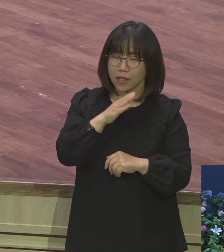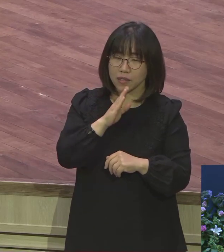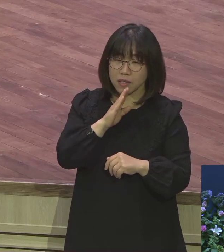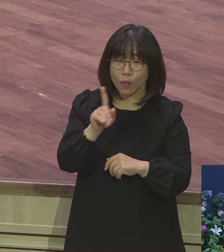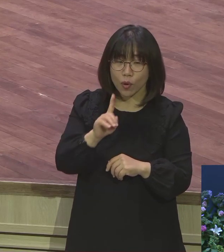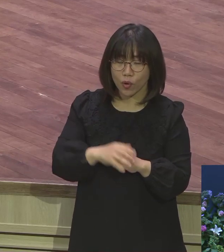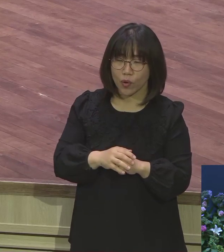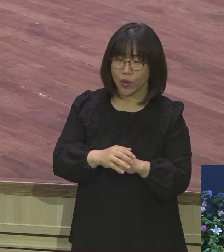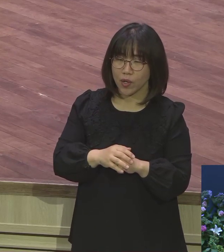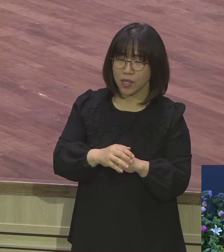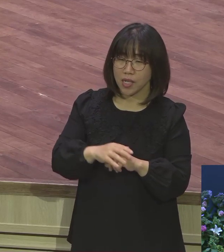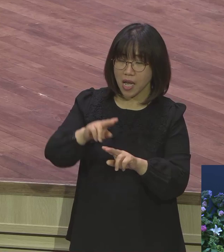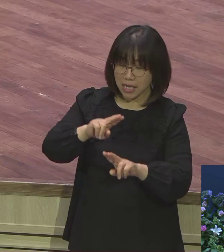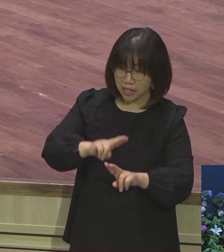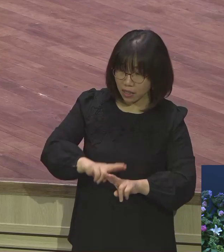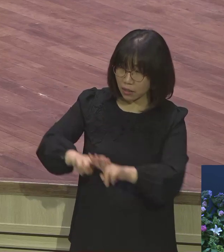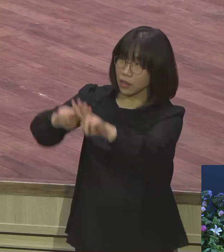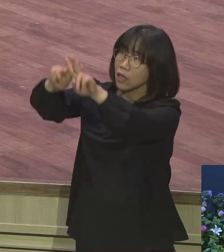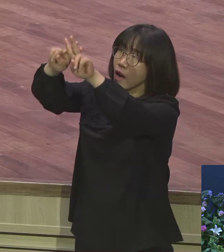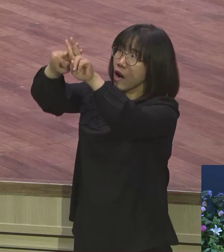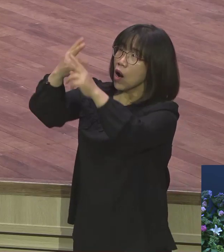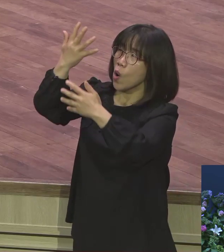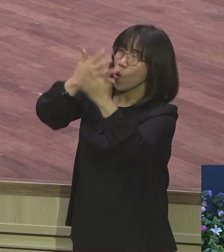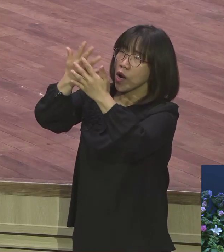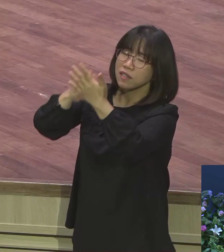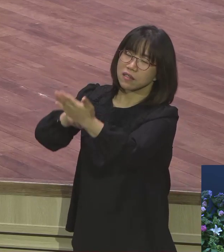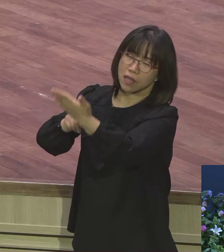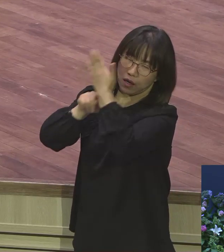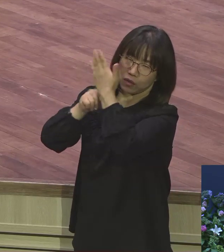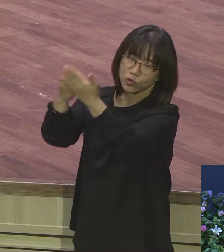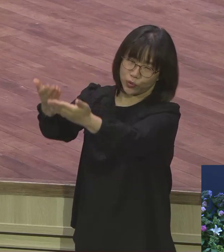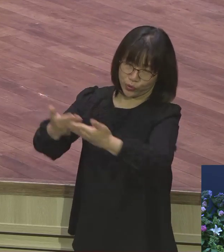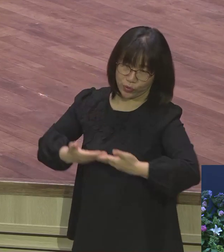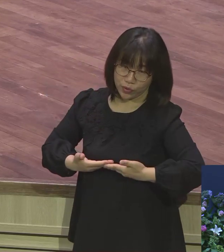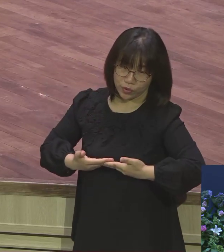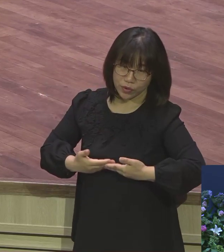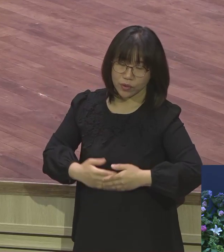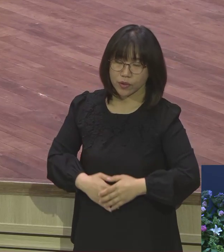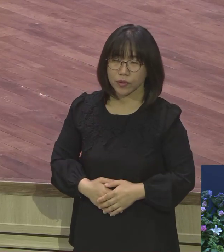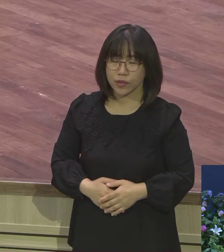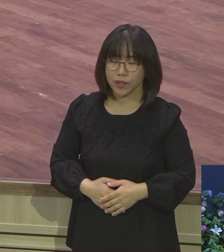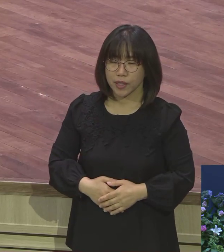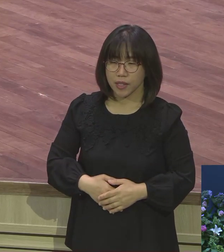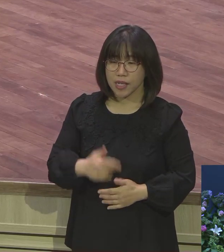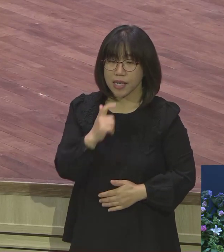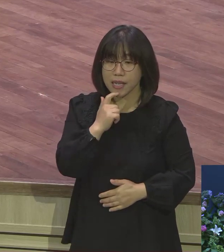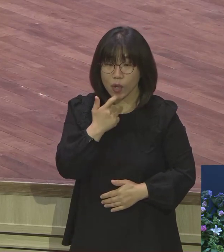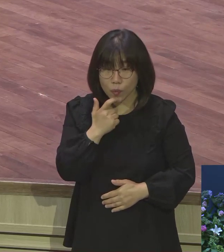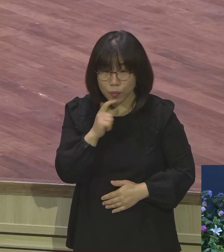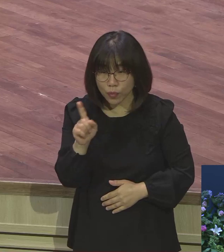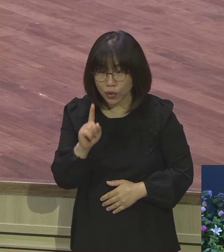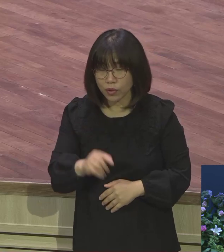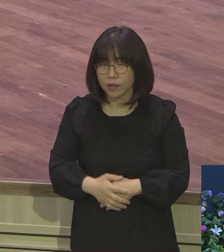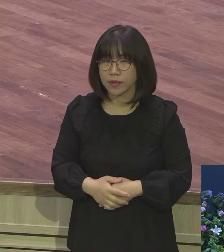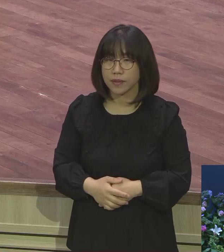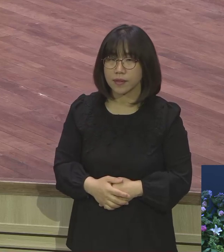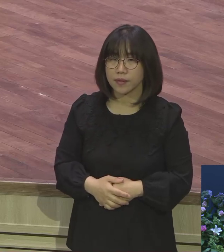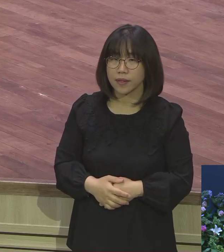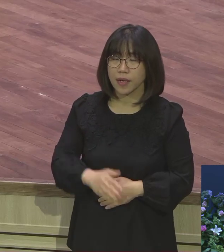뭐였느냐 환상이었죠. 환상 환상 야곱은요 꿈속에서 하늘과 땅